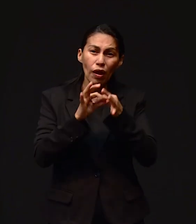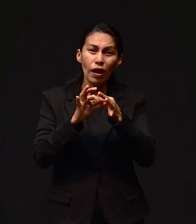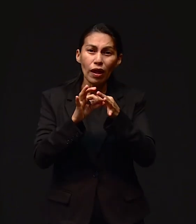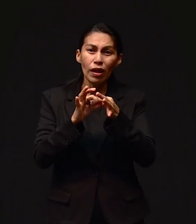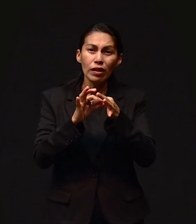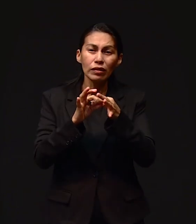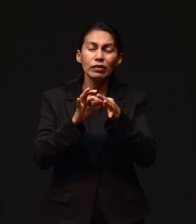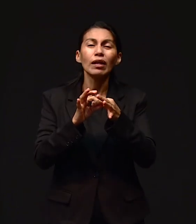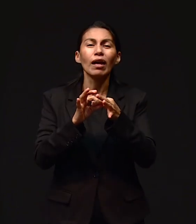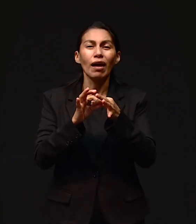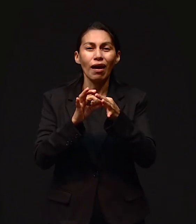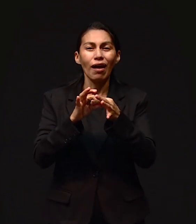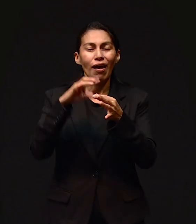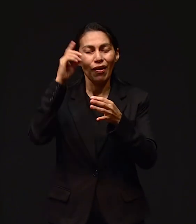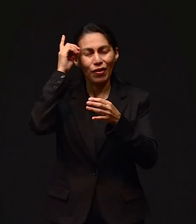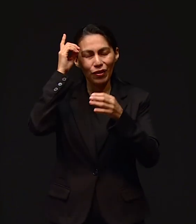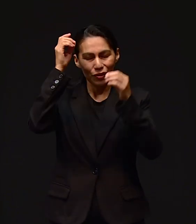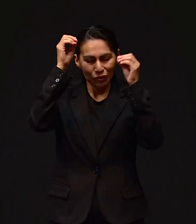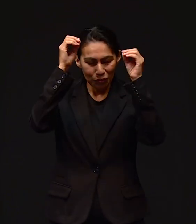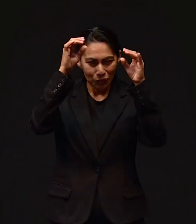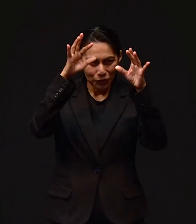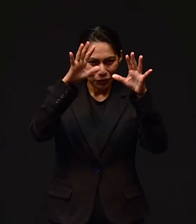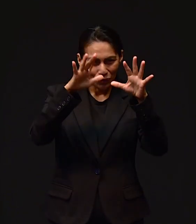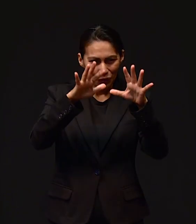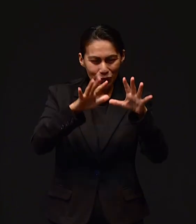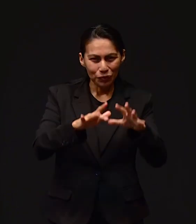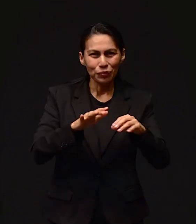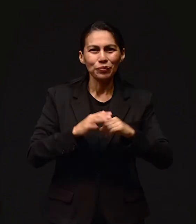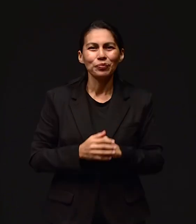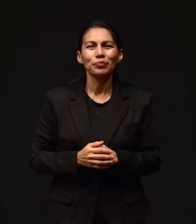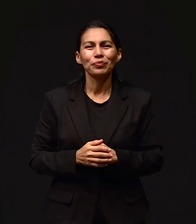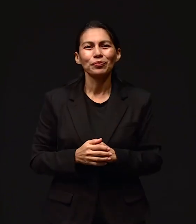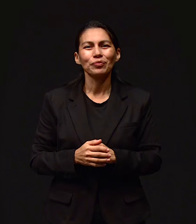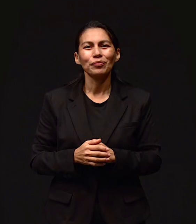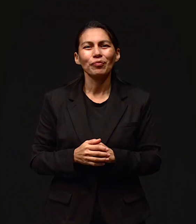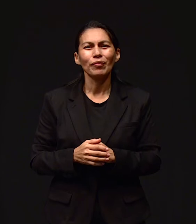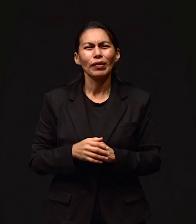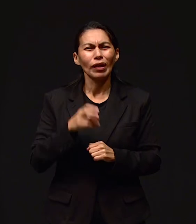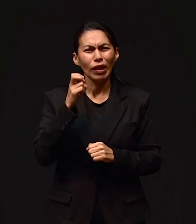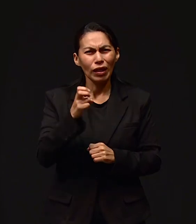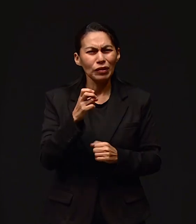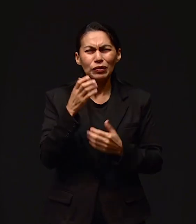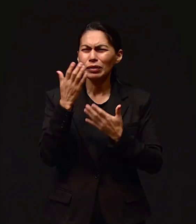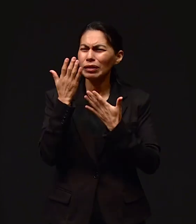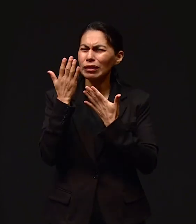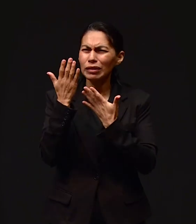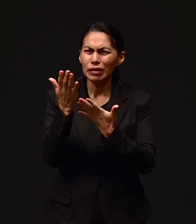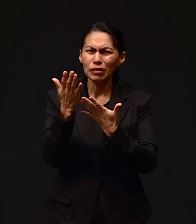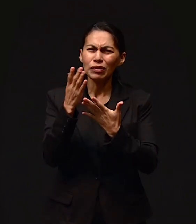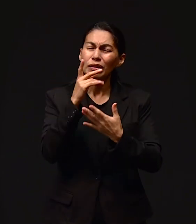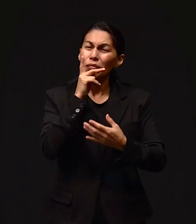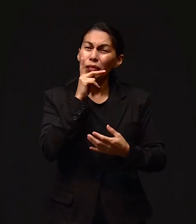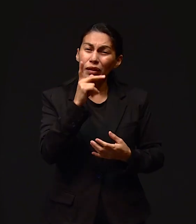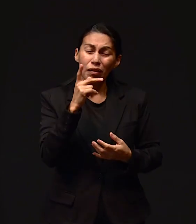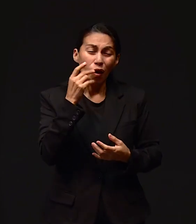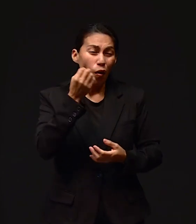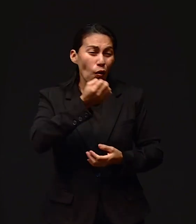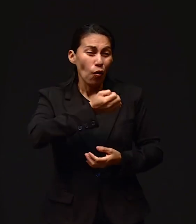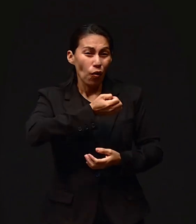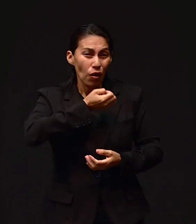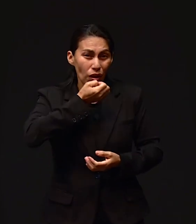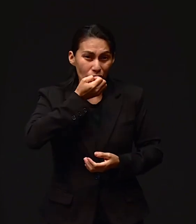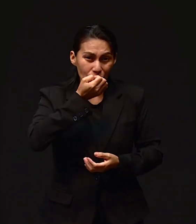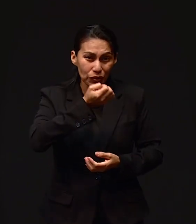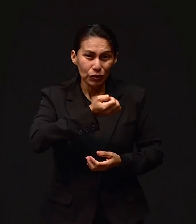Dios intervenga poderosamente a través de esos deseos, de esas palabras, de esas